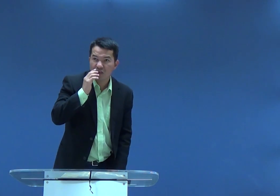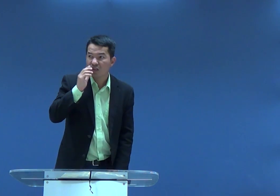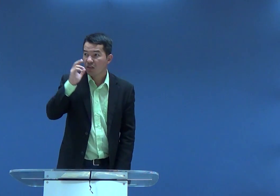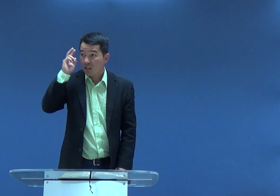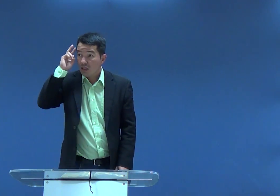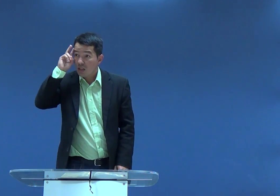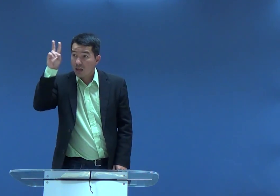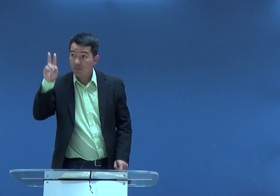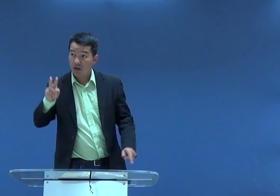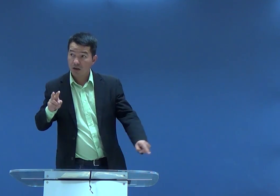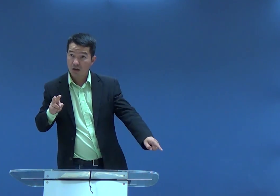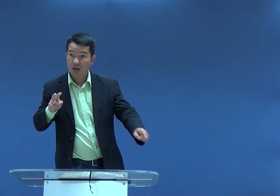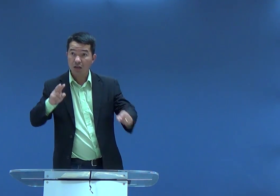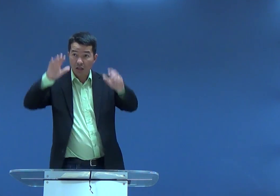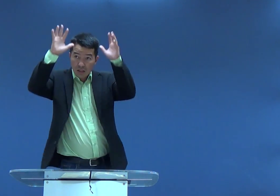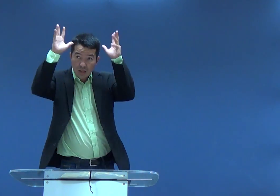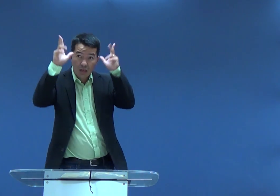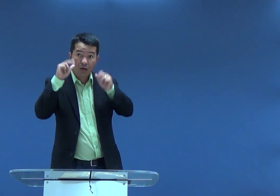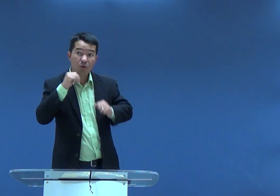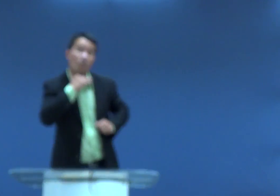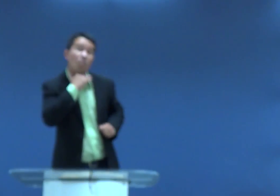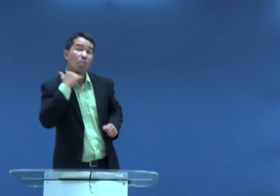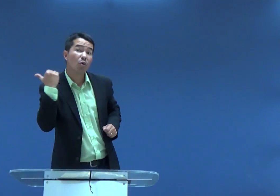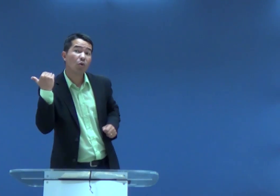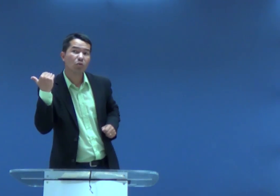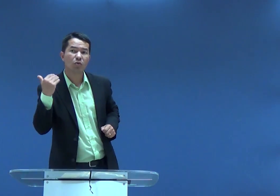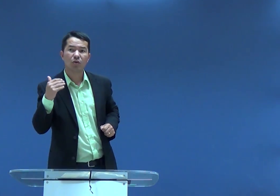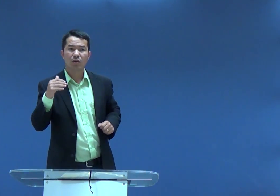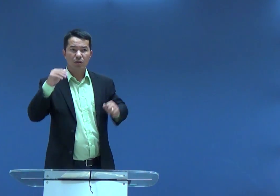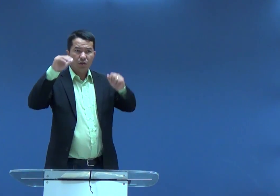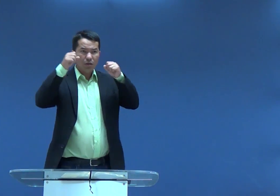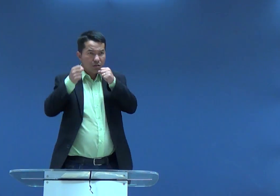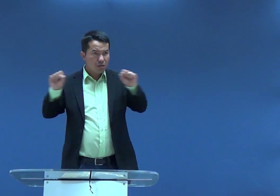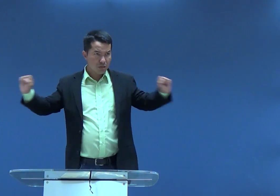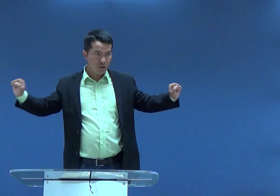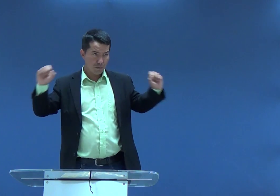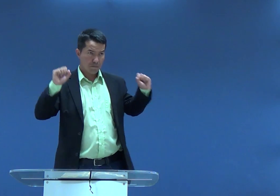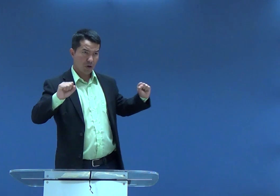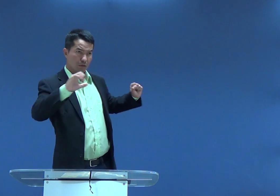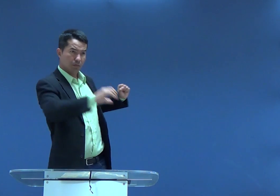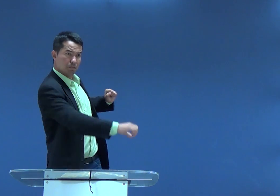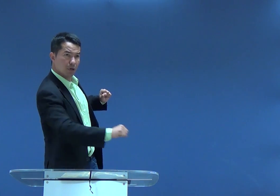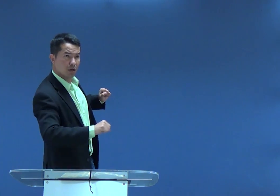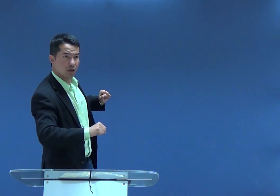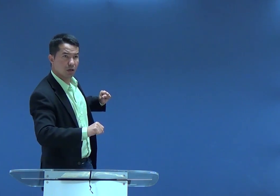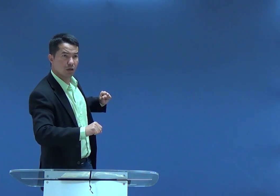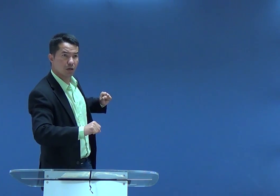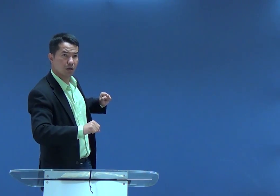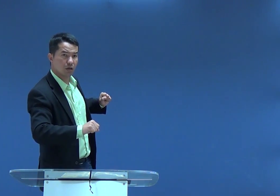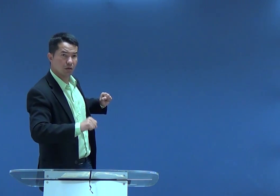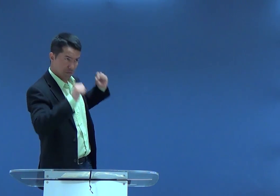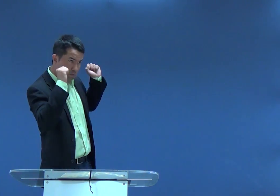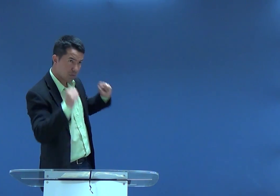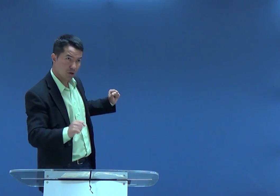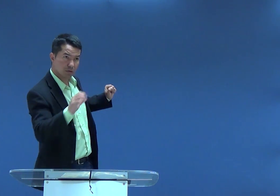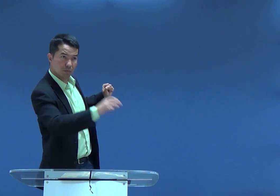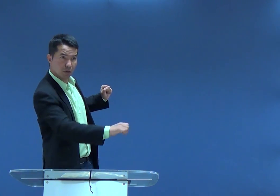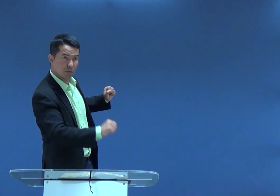Percebeu que havia o leão, ele lembrou que ele tinha matado o leão. Ele não podia focar em animais impuros,